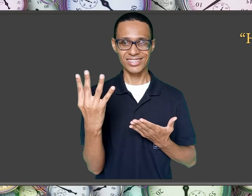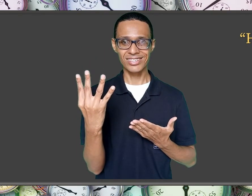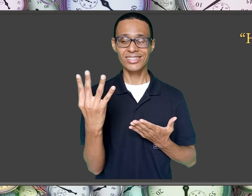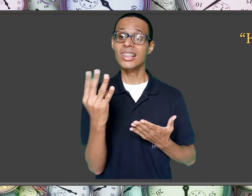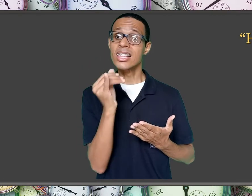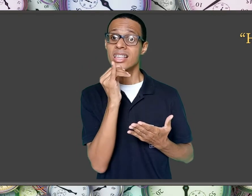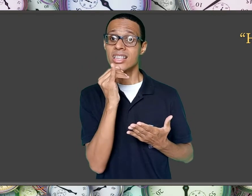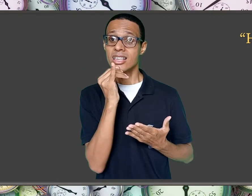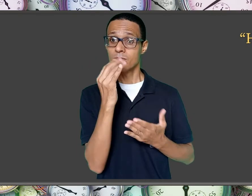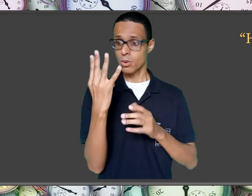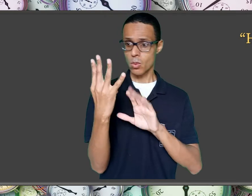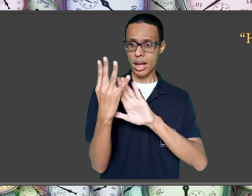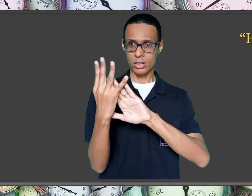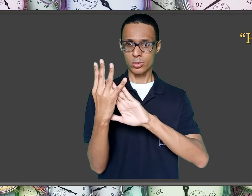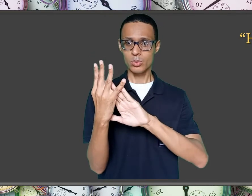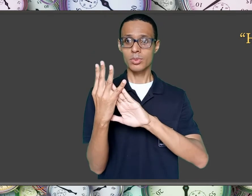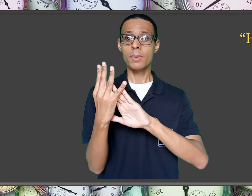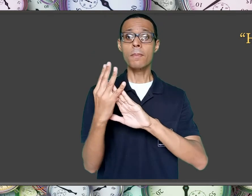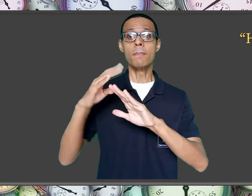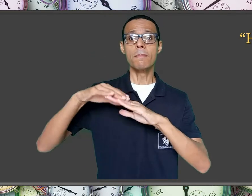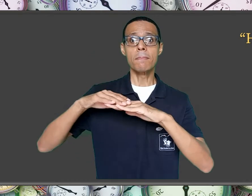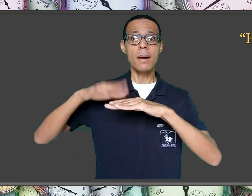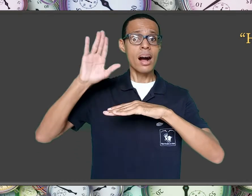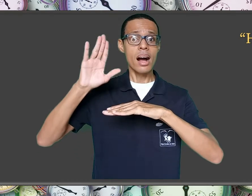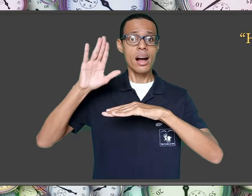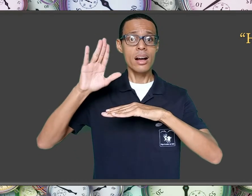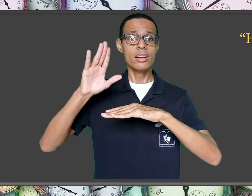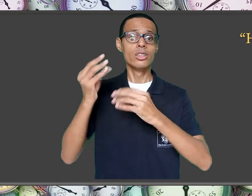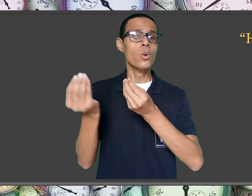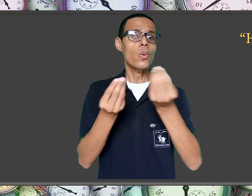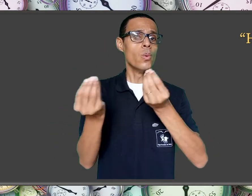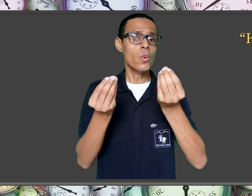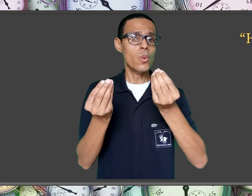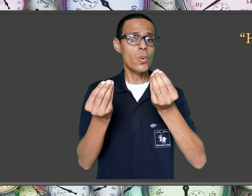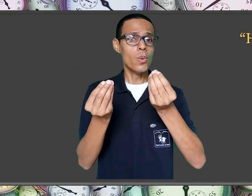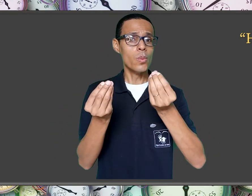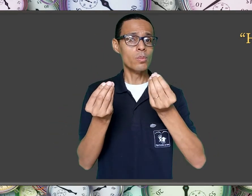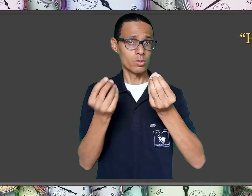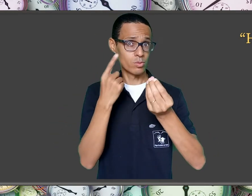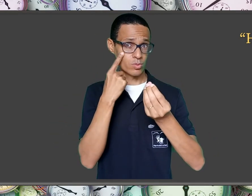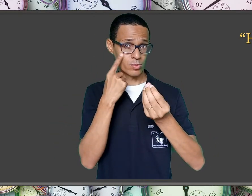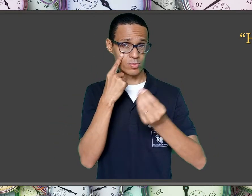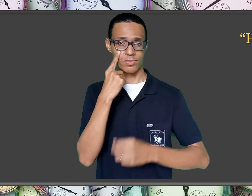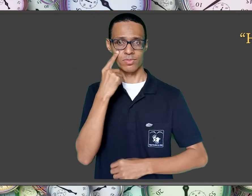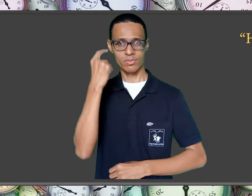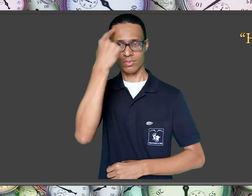acima disso, fazemos desta maneira. Hora 5,